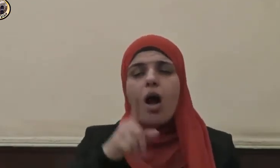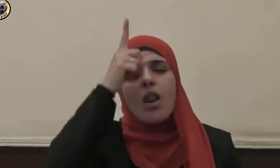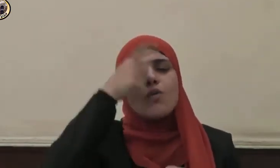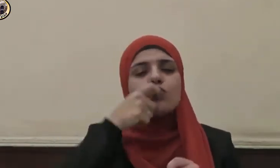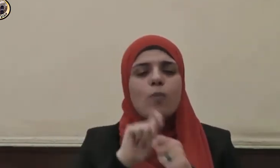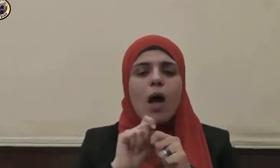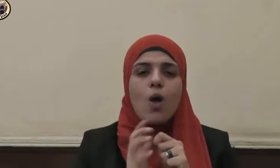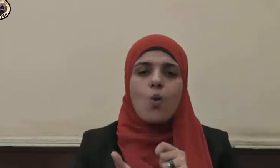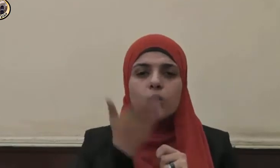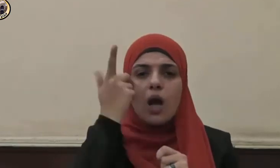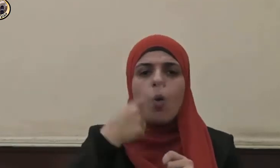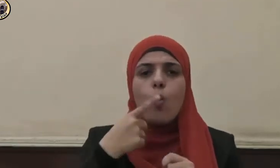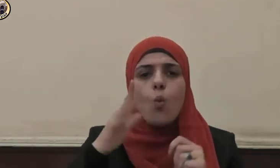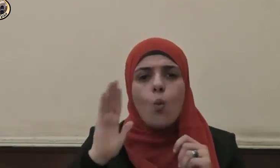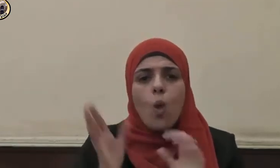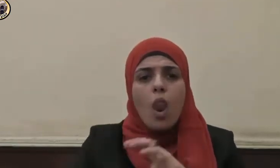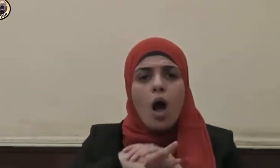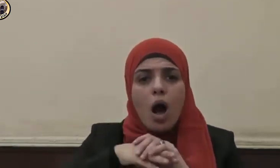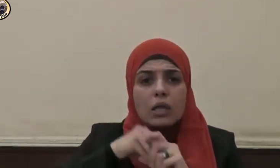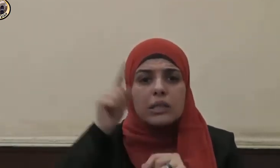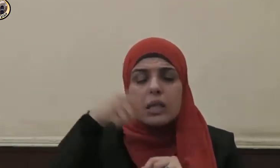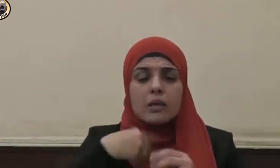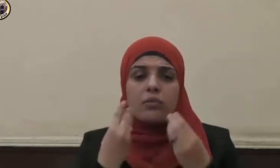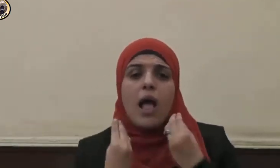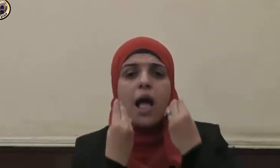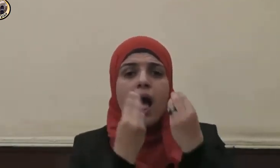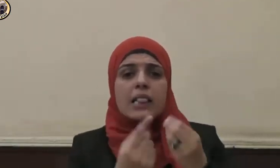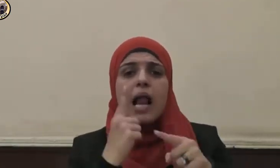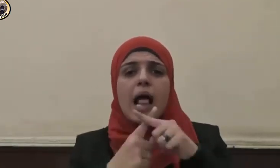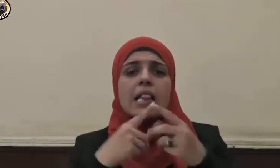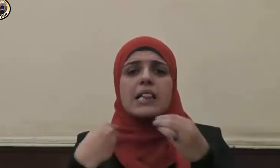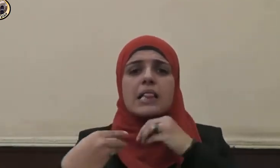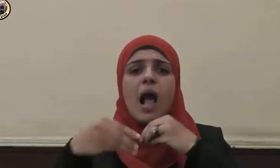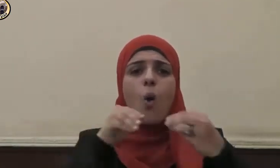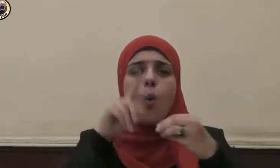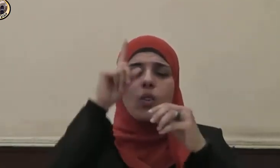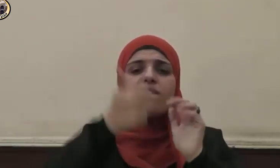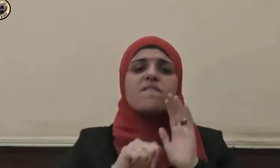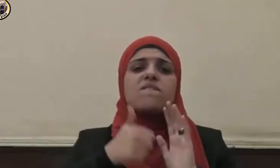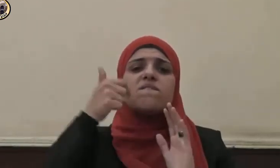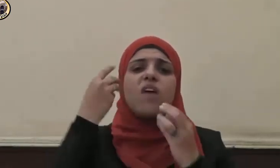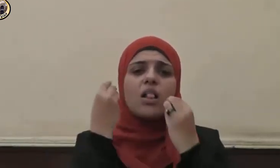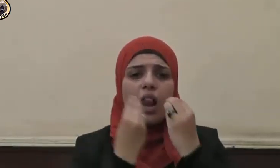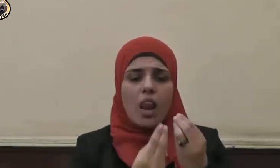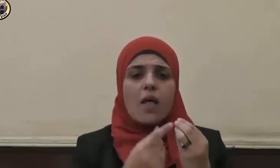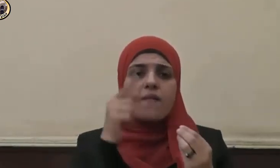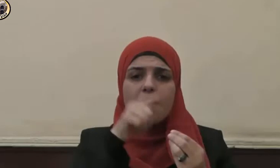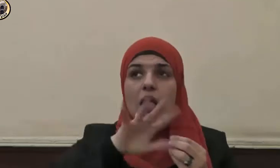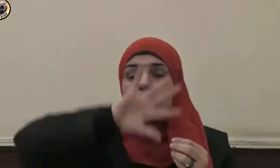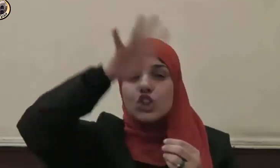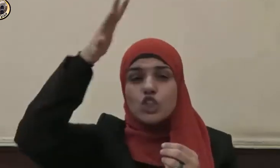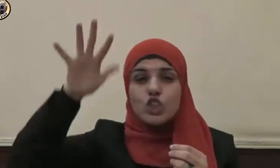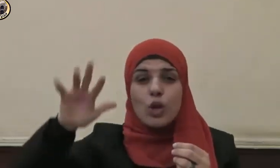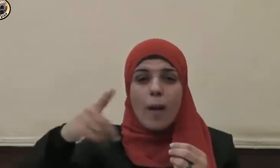تعالى ولقد آتينا داود منا فضلا يا جبال أوبي معه